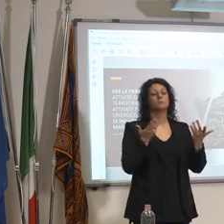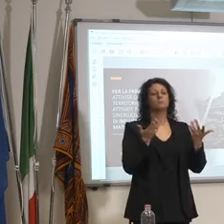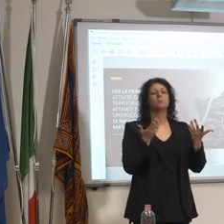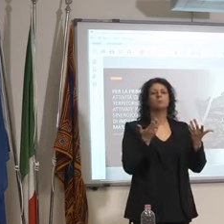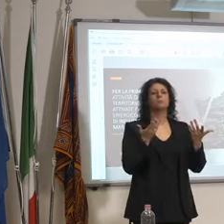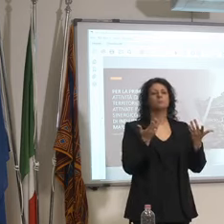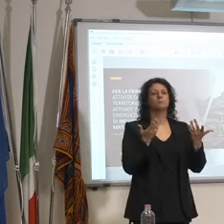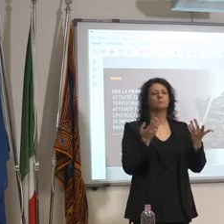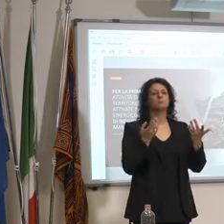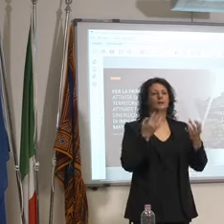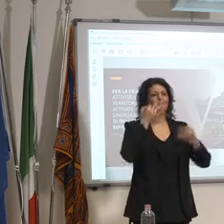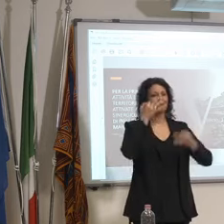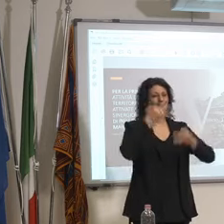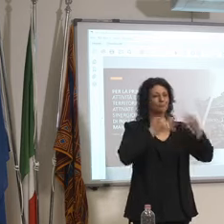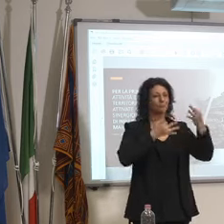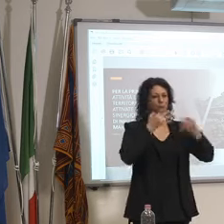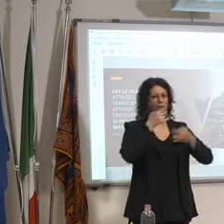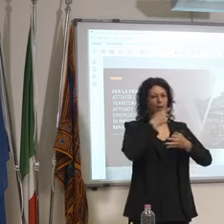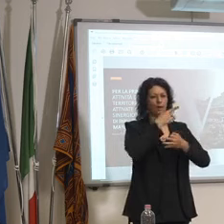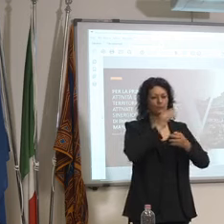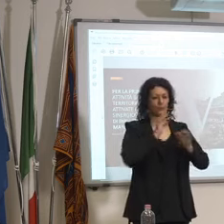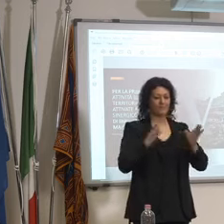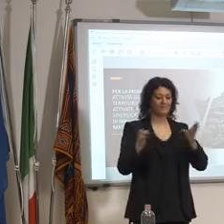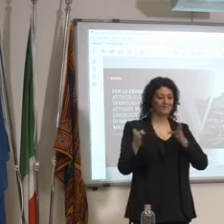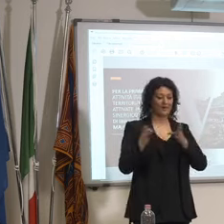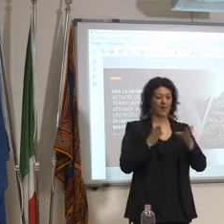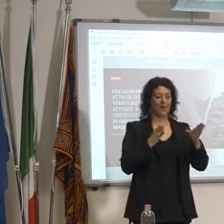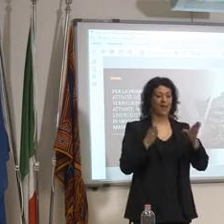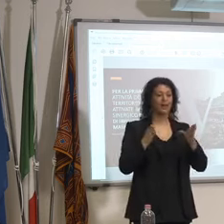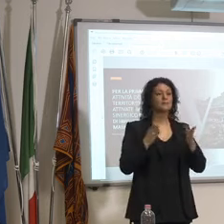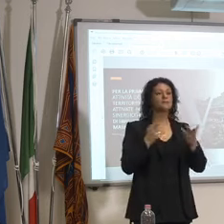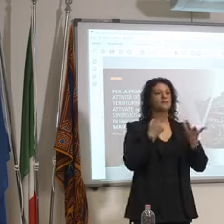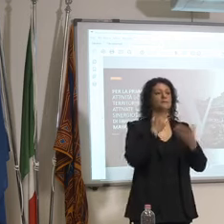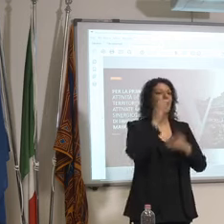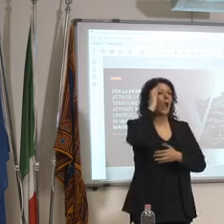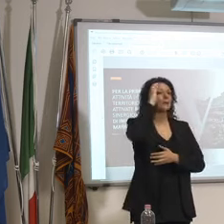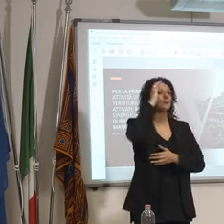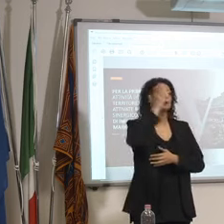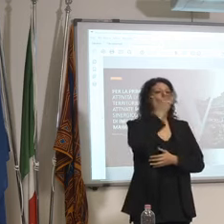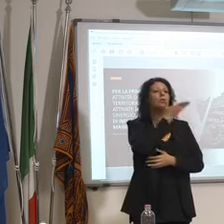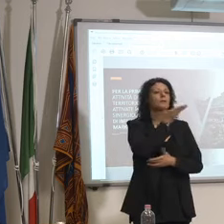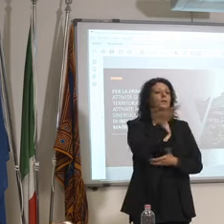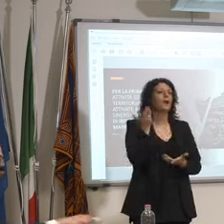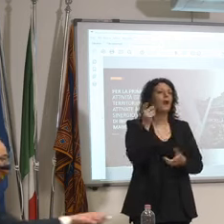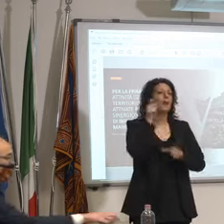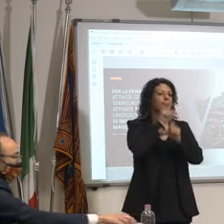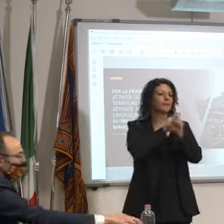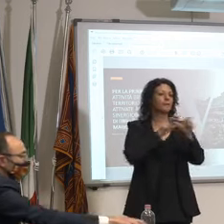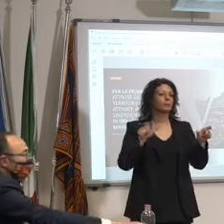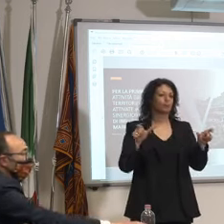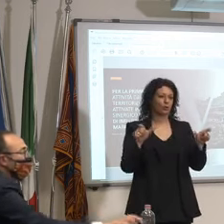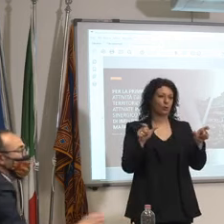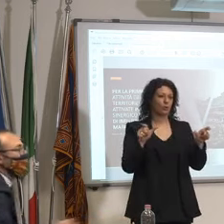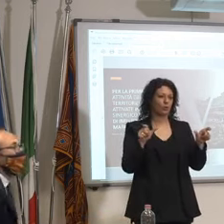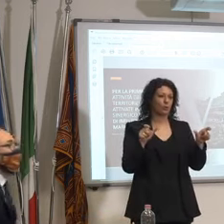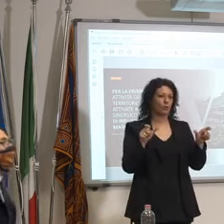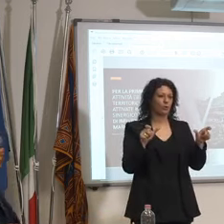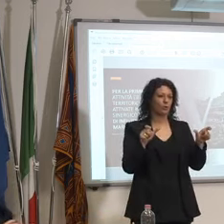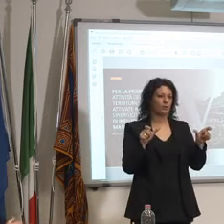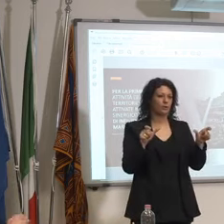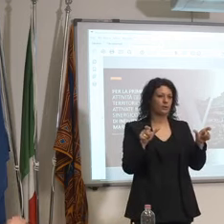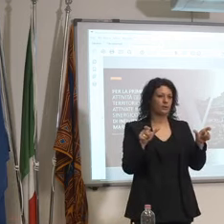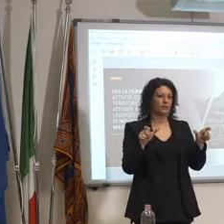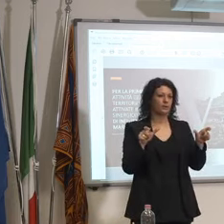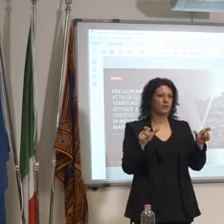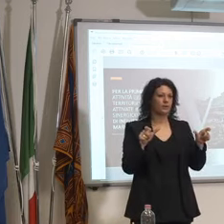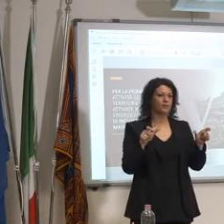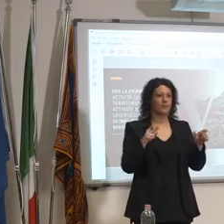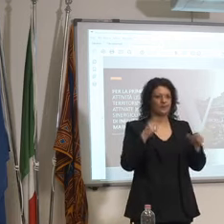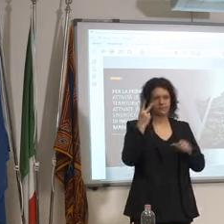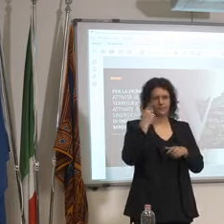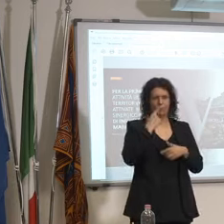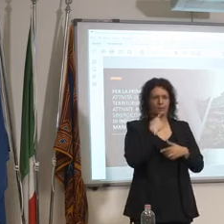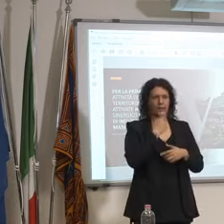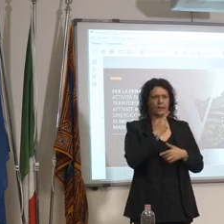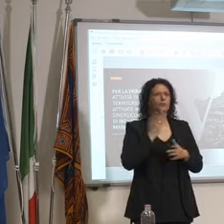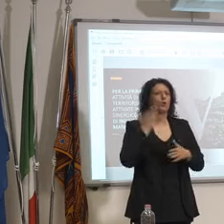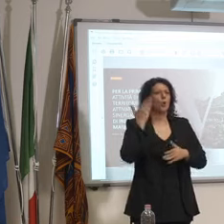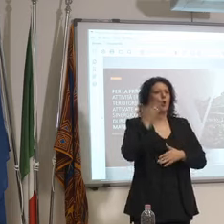in questa fase in audiranno persone informate sui fatti non penso che siano persone condannate per i fatti